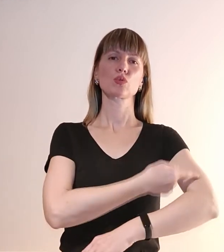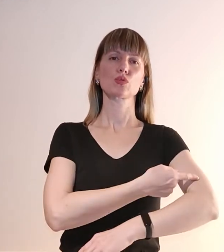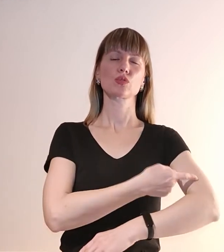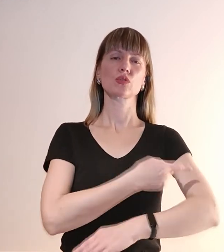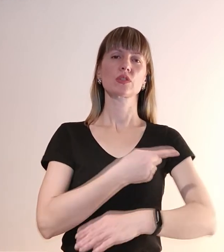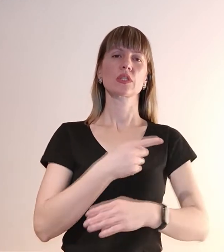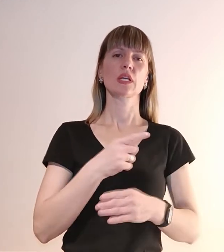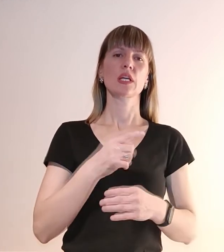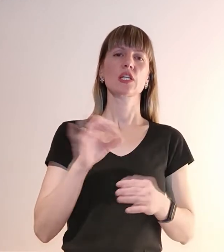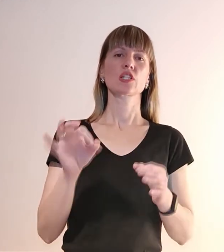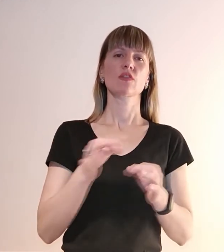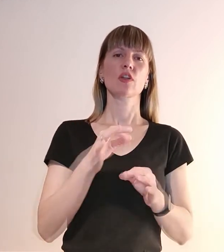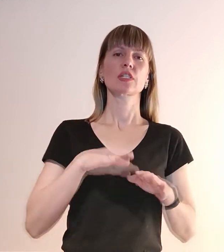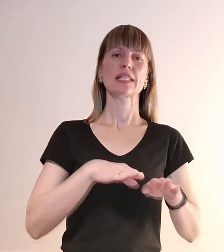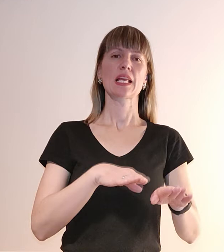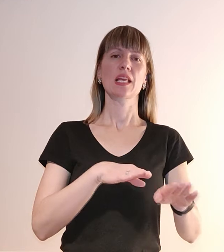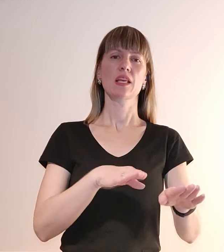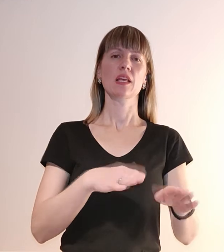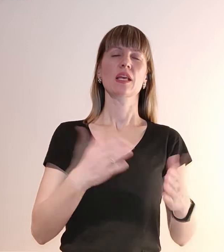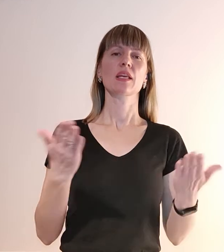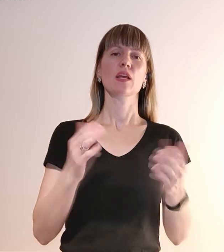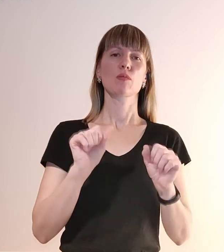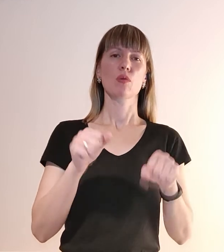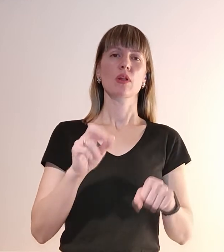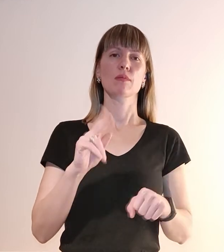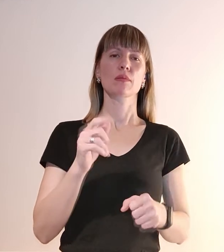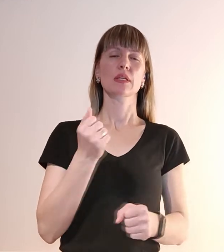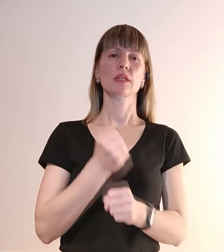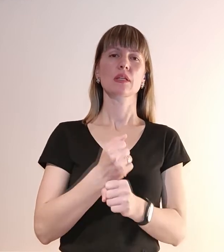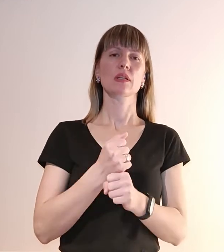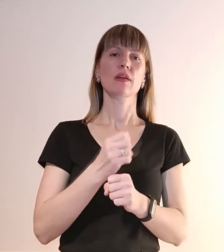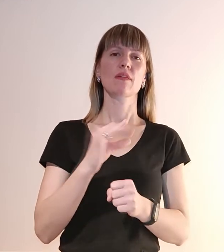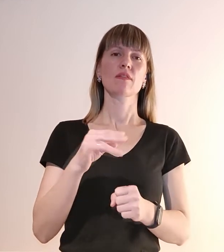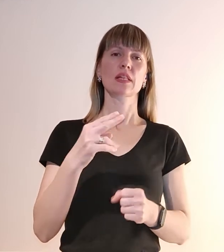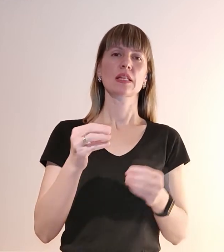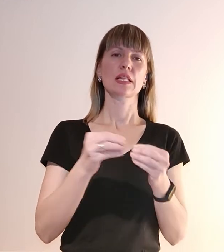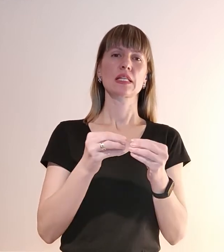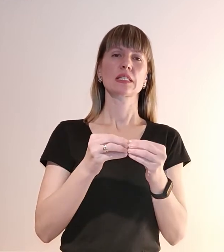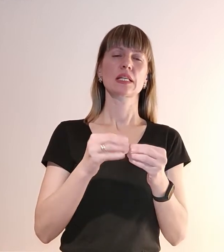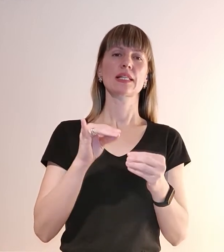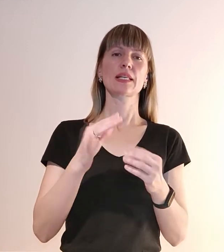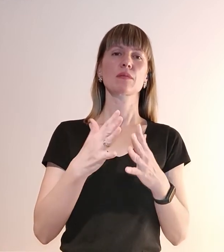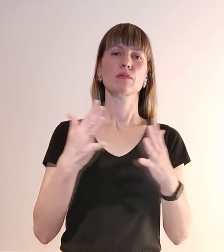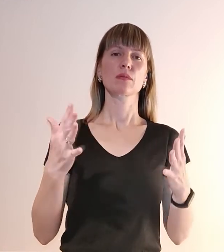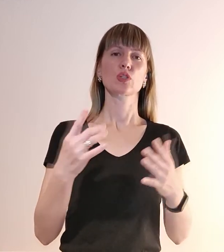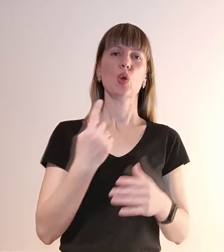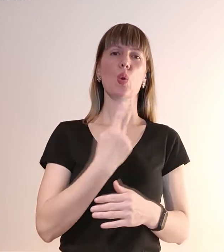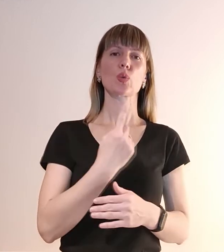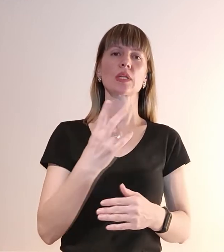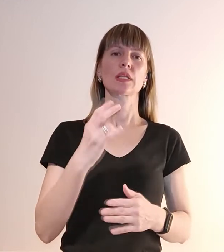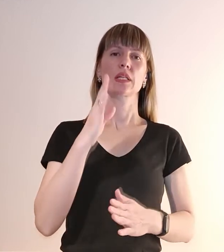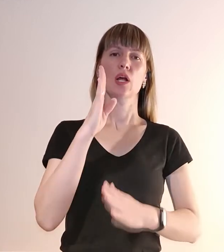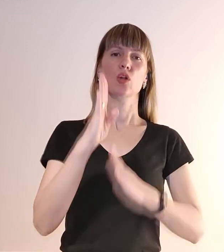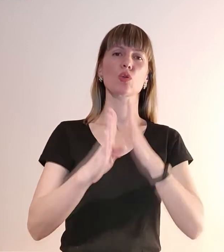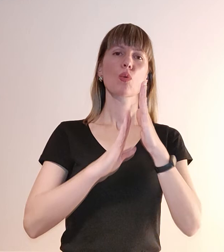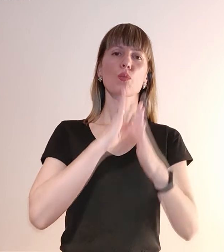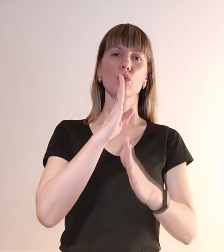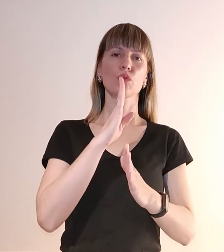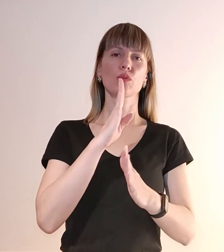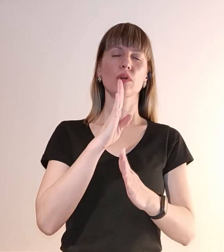швачні цехи, які могли б виробляти від десяти і більше одиниць на добу. Ми, в свою